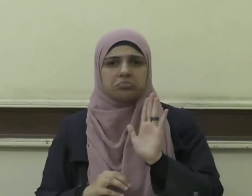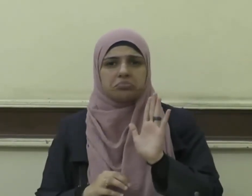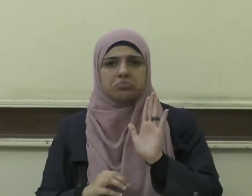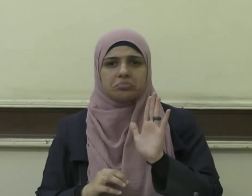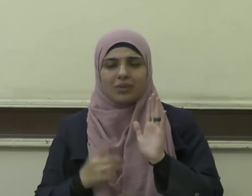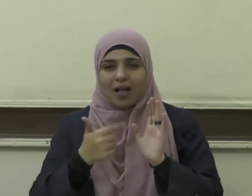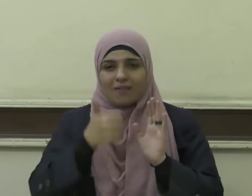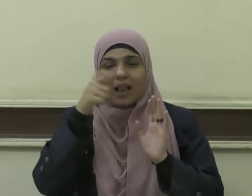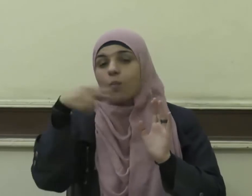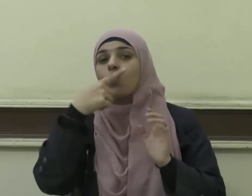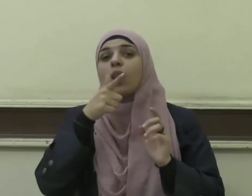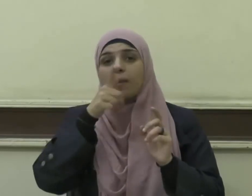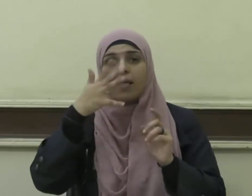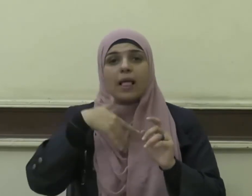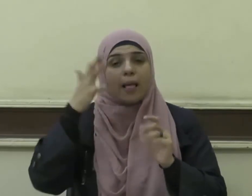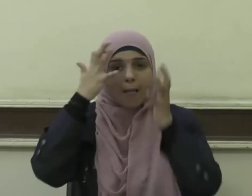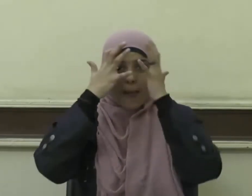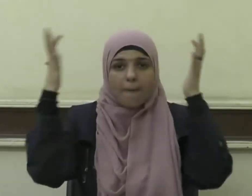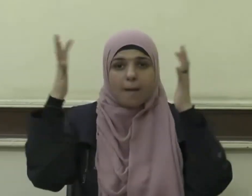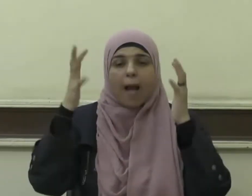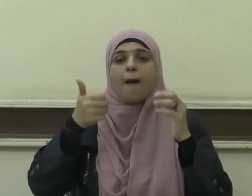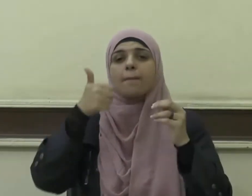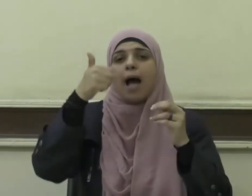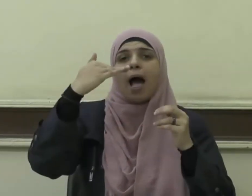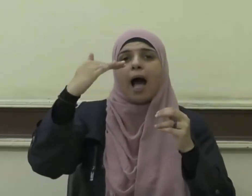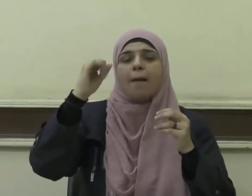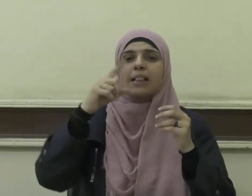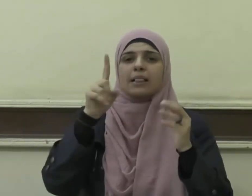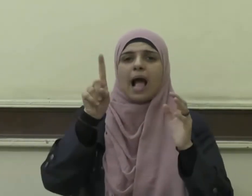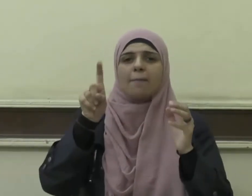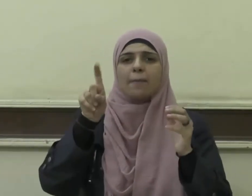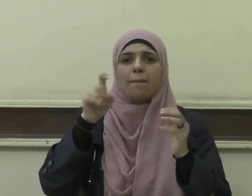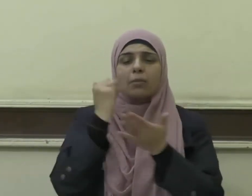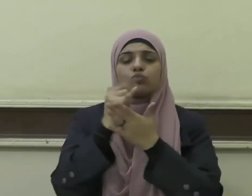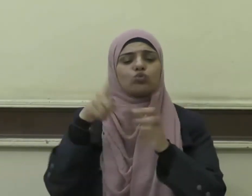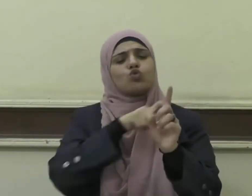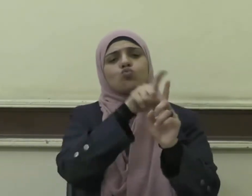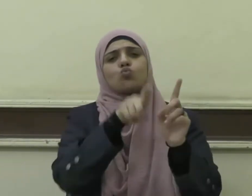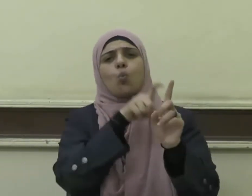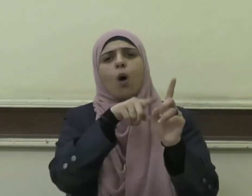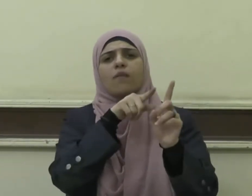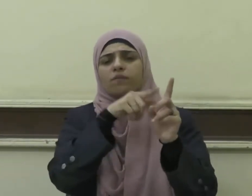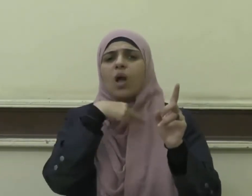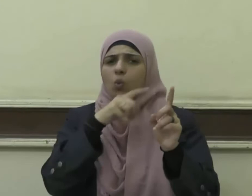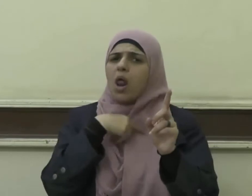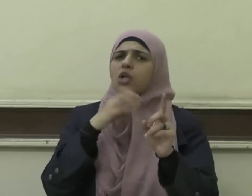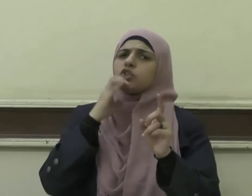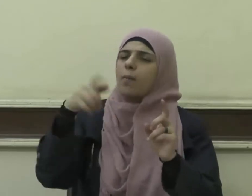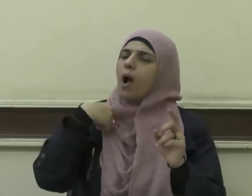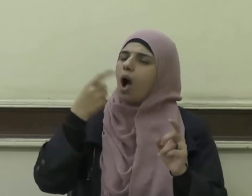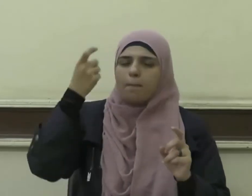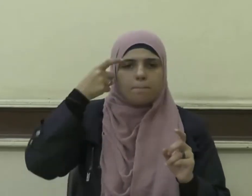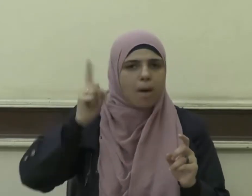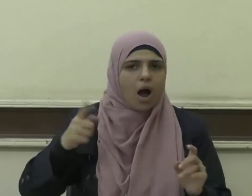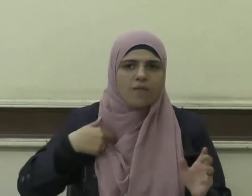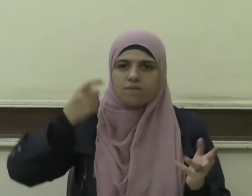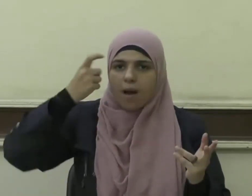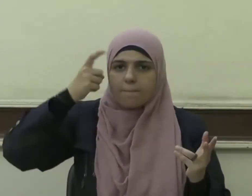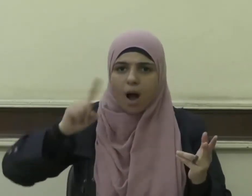الإمام أحمد بن حنبل رحمه الله يستفتى فيكثر من قول لا أدري وسئل